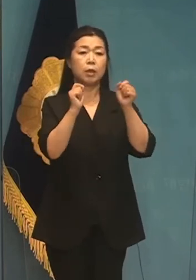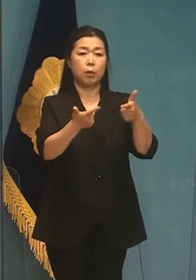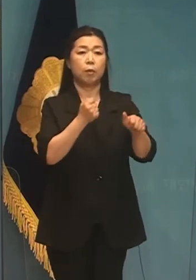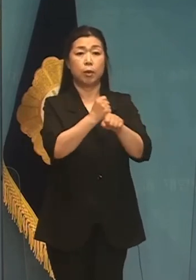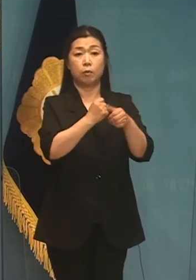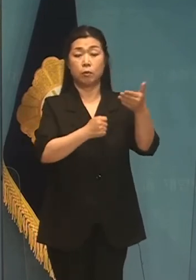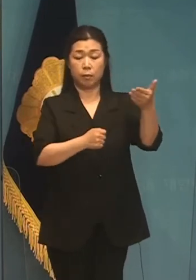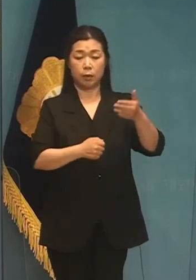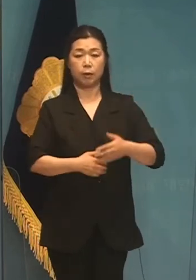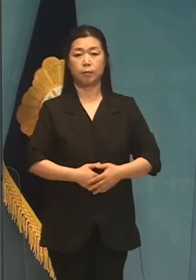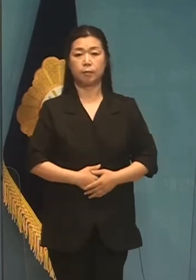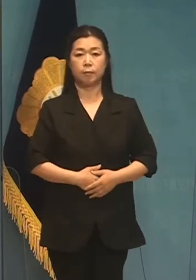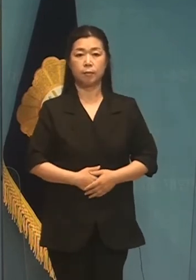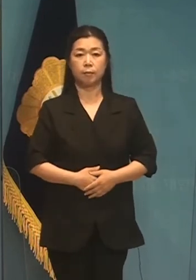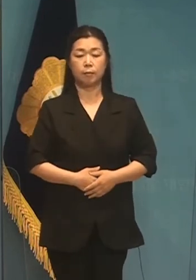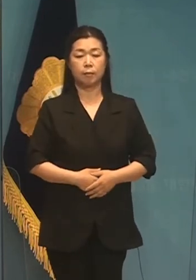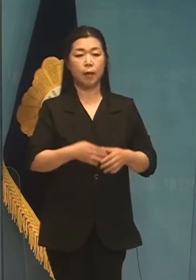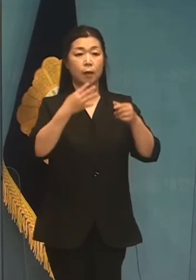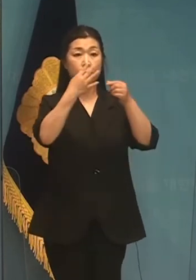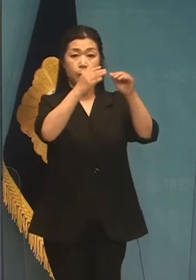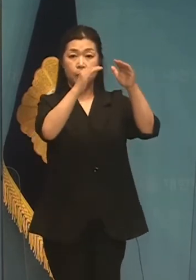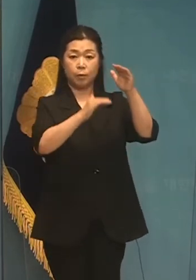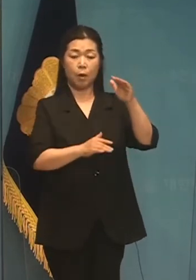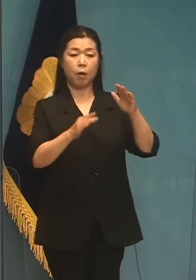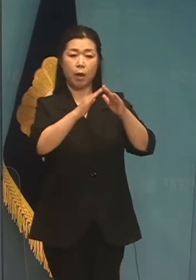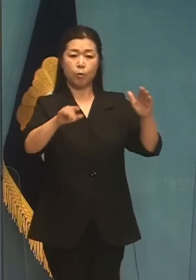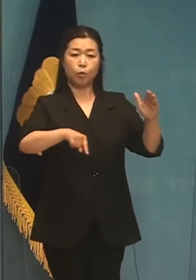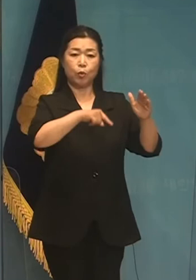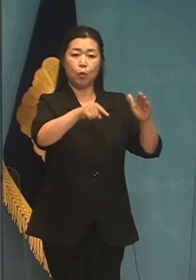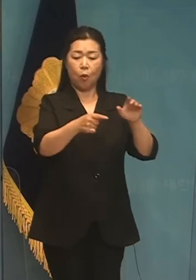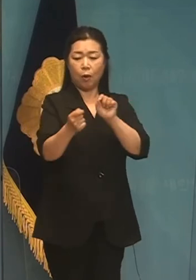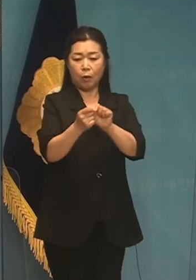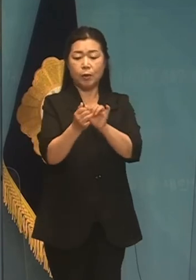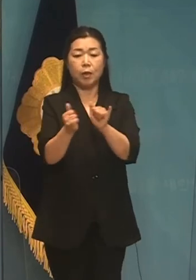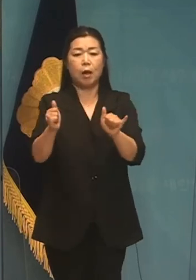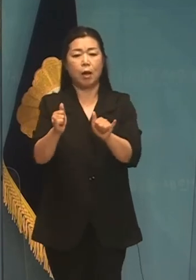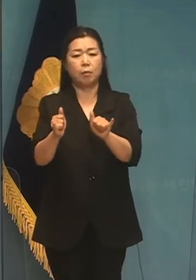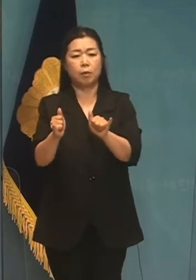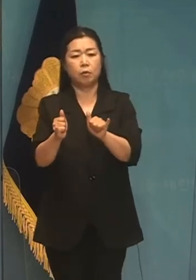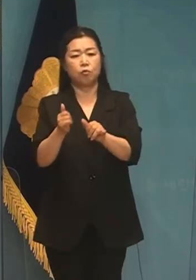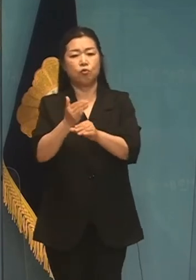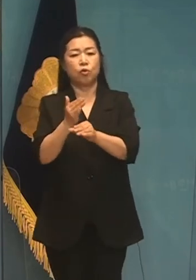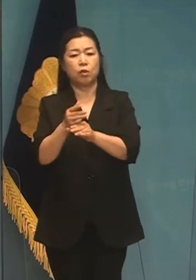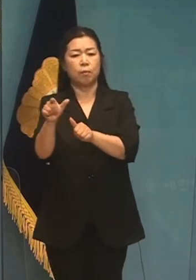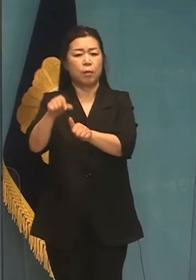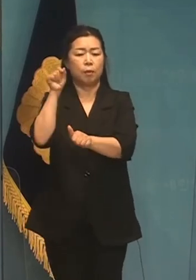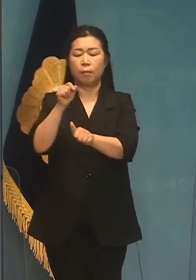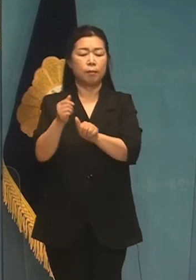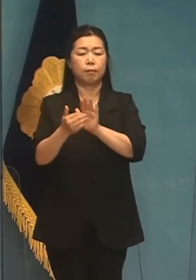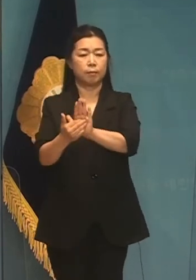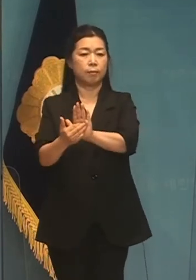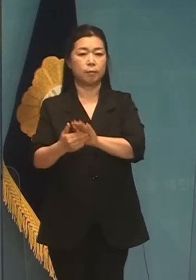반대했습니다. 네 번째, 캠프 및 측근 인사 위주의 위시 인사를 배제하겠습니다.